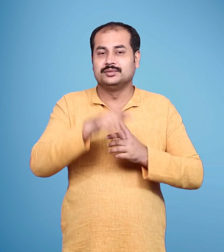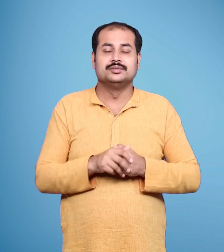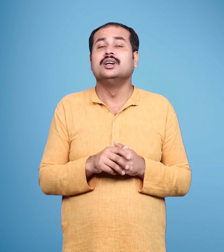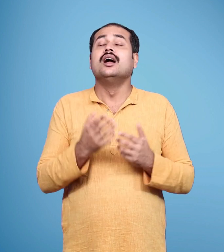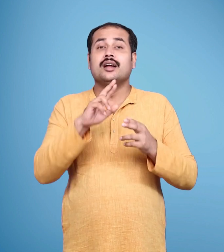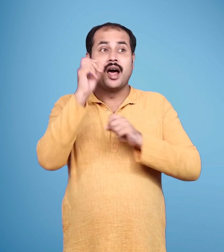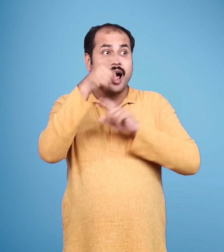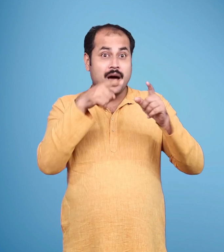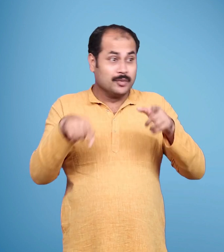राम को नहीं